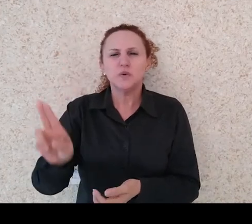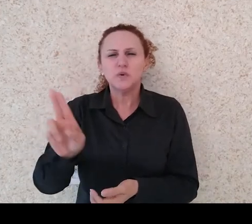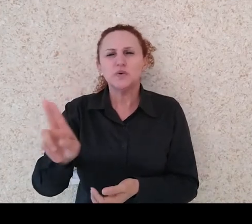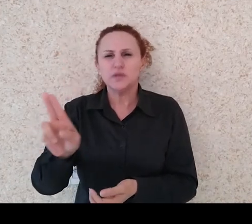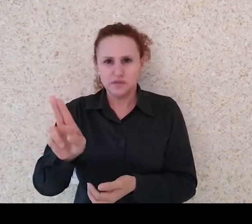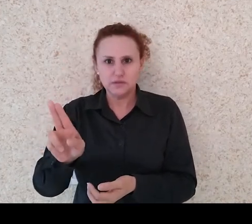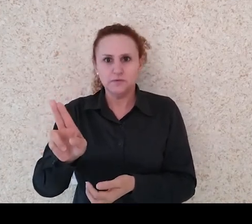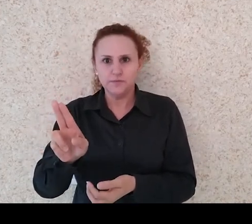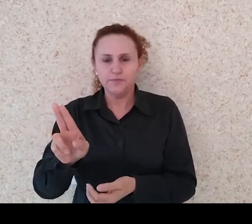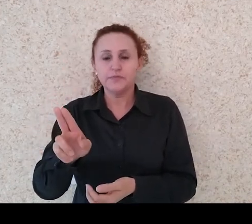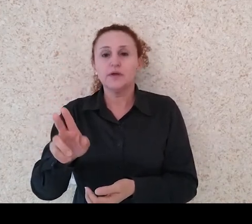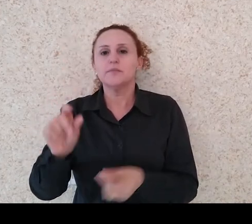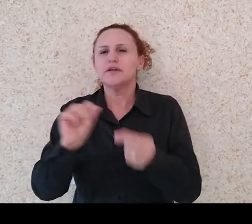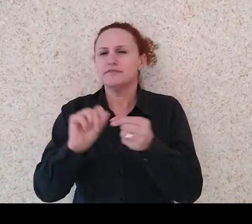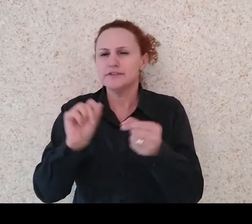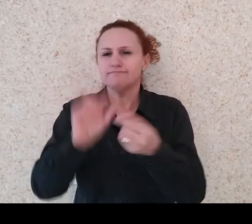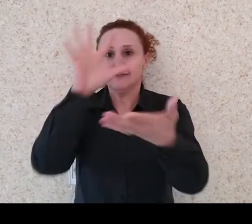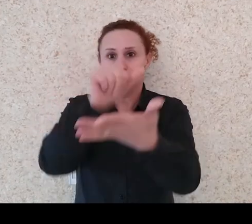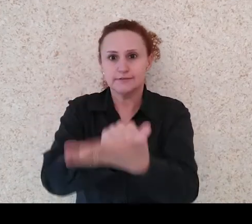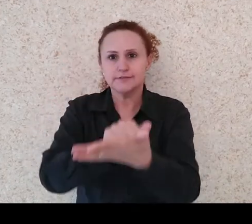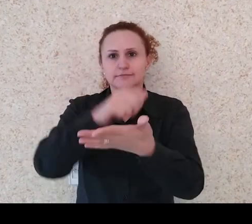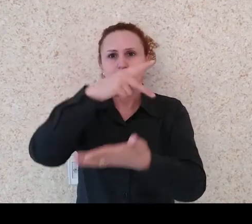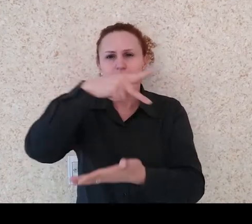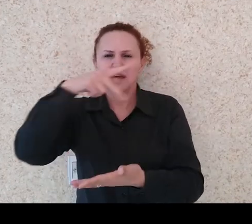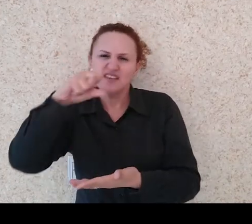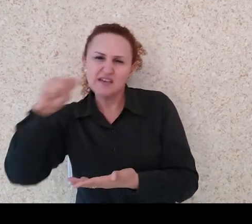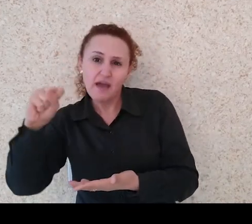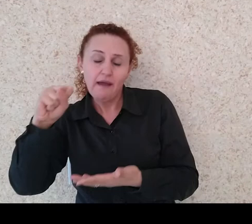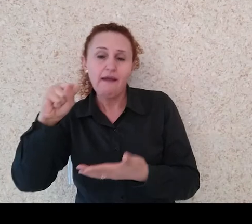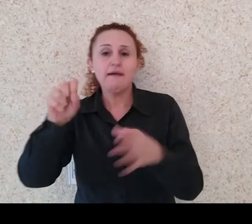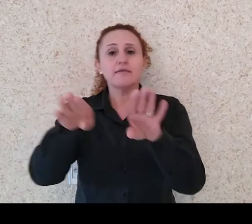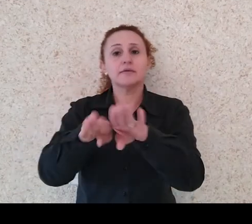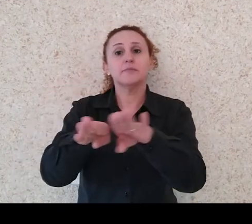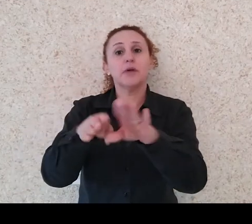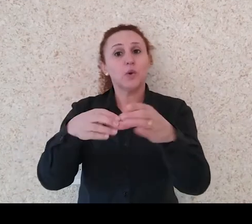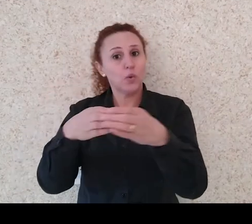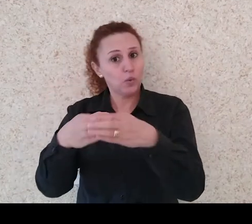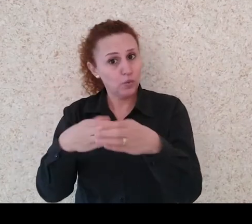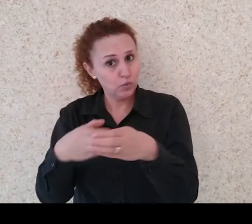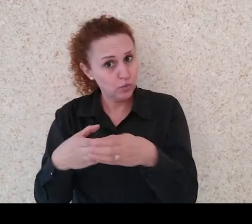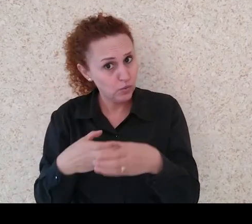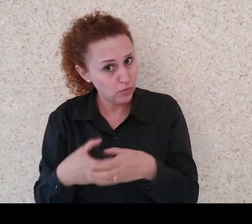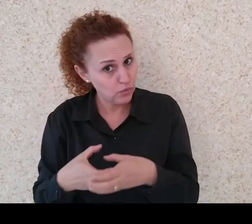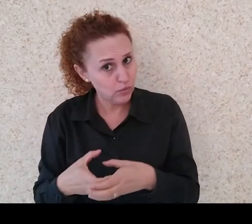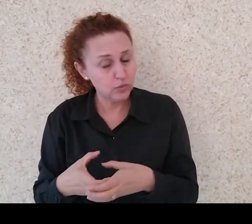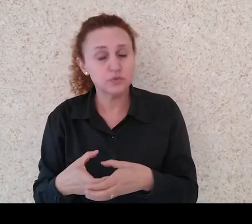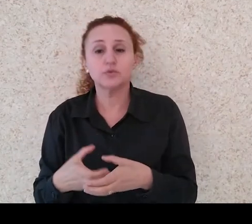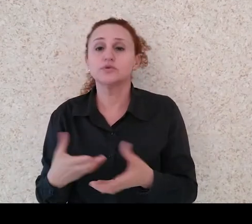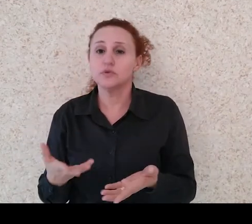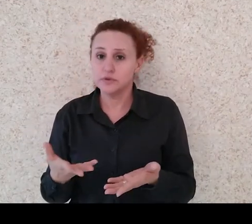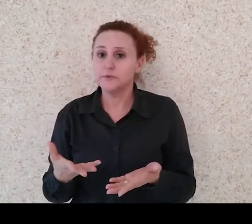em concursos, enfim. Ela tem uma validade, ela é válida, ela é